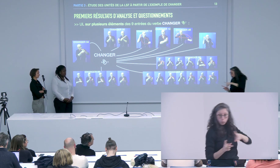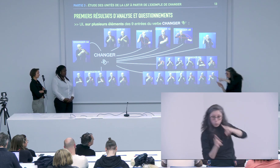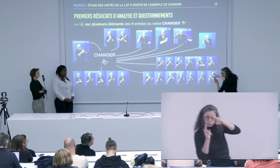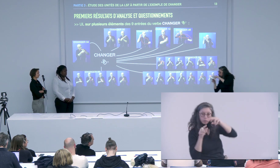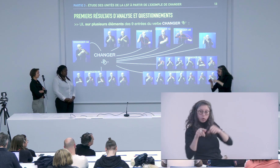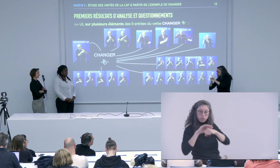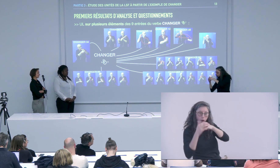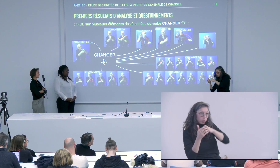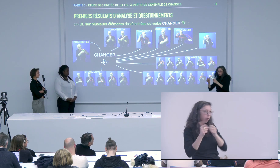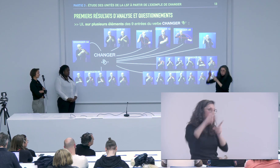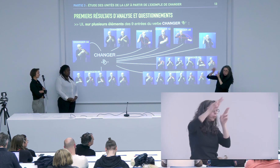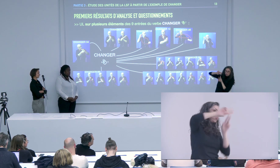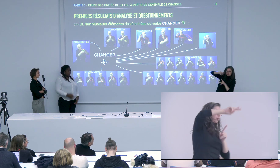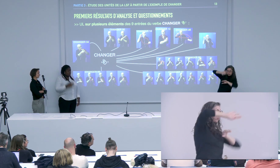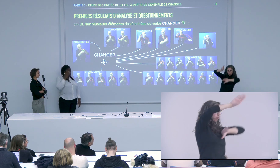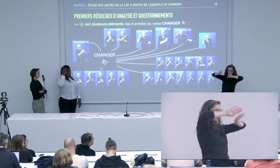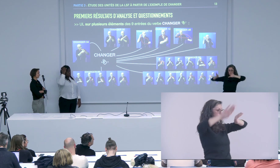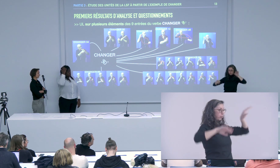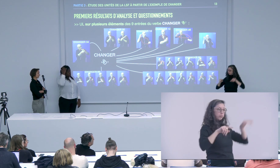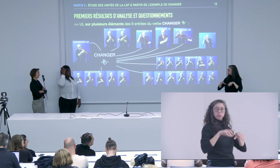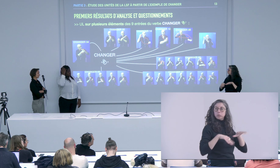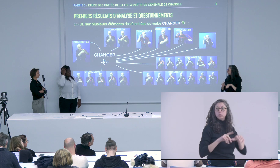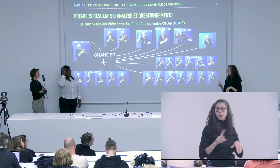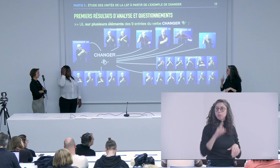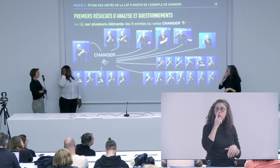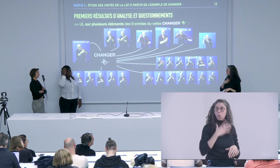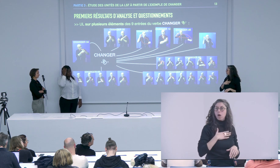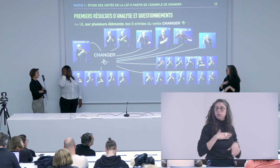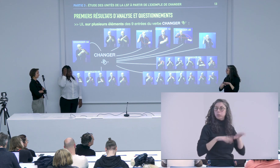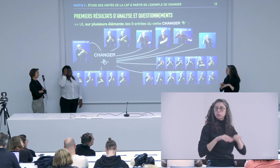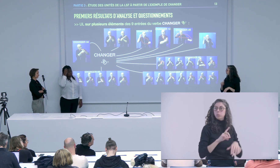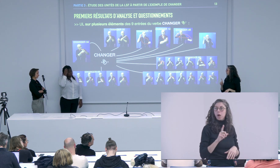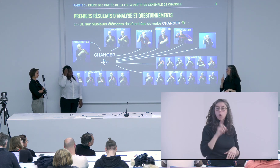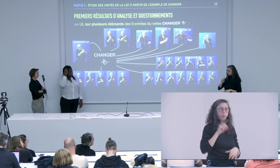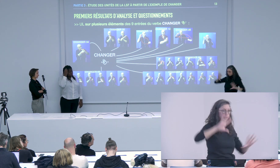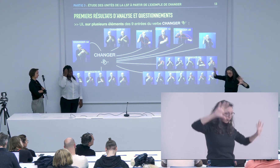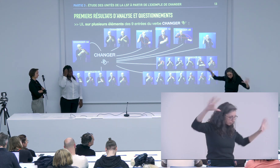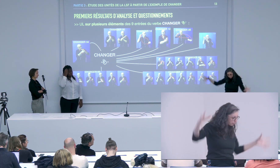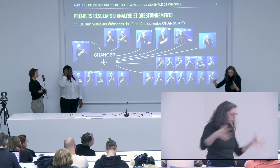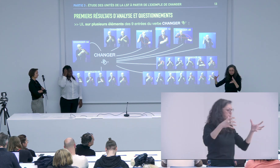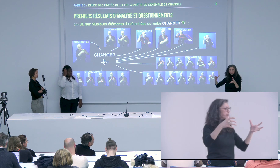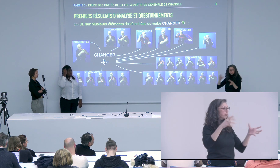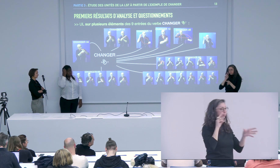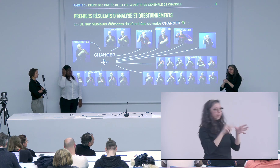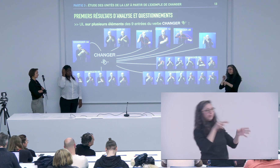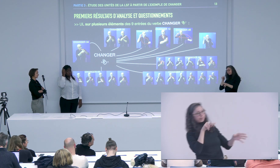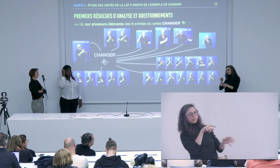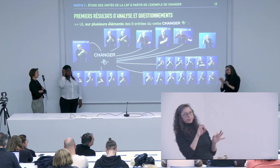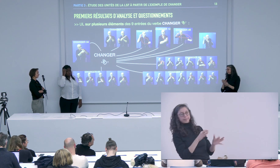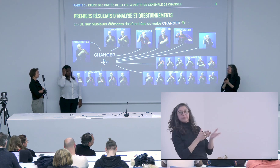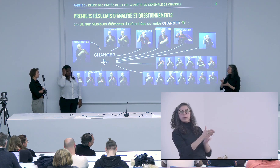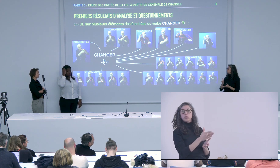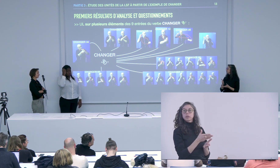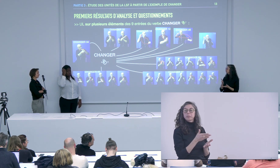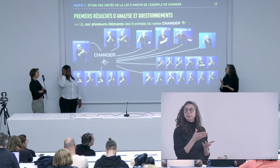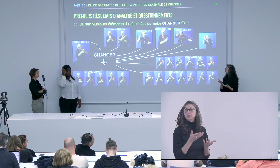si on découpe d'une part le mouvement d'autre part la configuration et les ensembles d'éléments pour moi je ne pense pas que cela fonctionnerait je pense qu